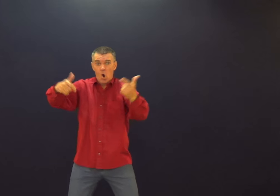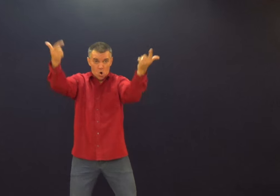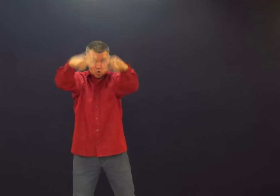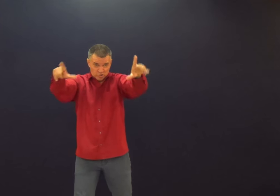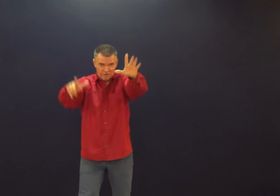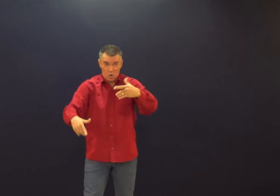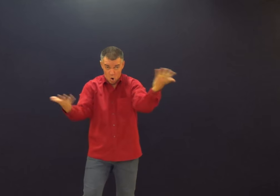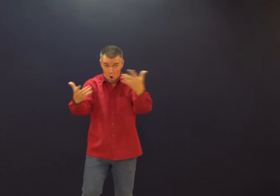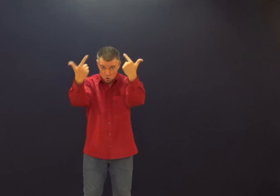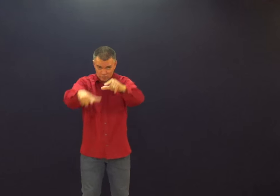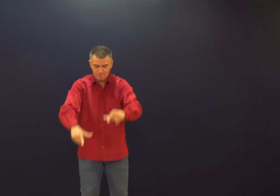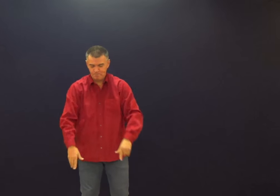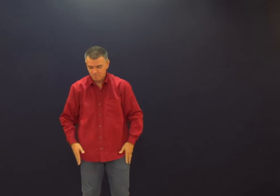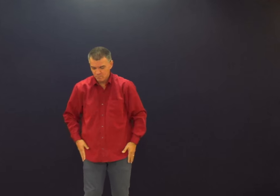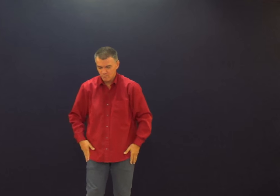Ó, deixa eu mudar a situação pra ficar melhor.